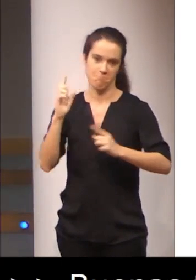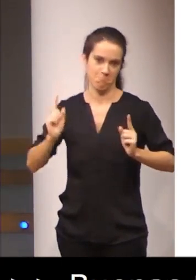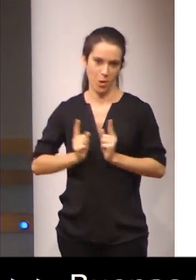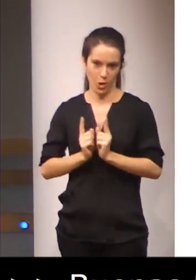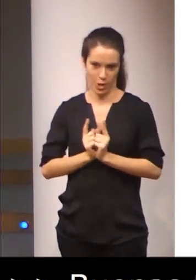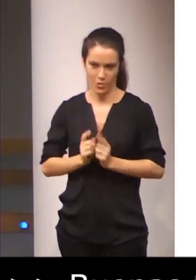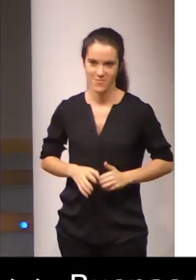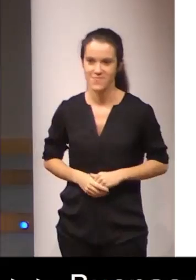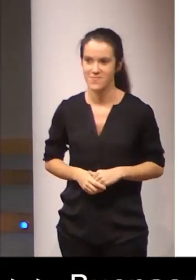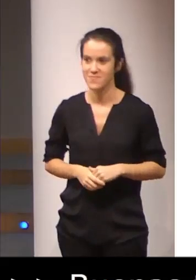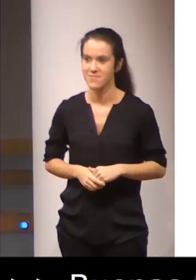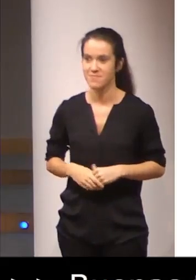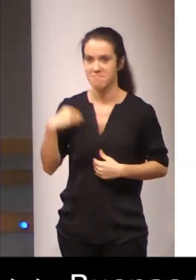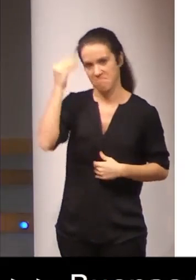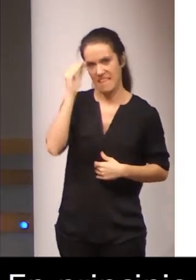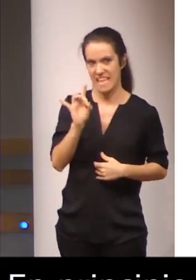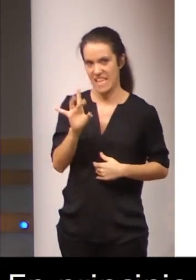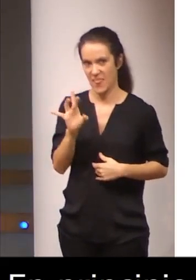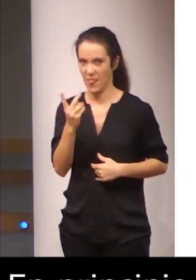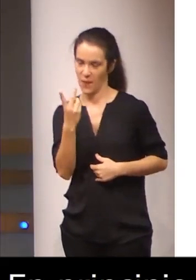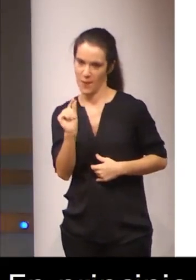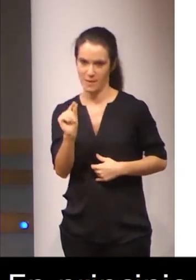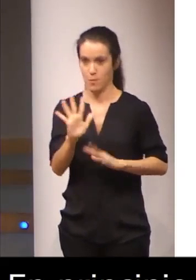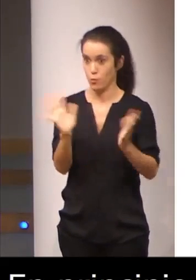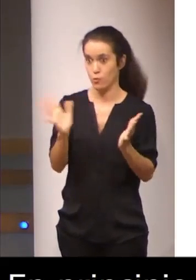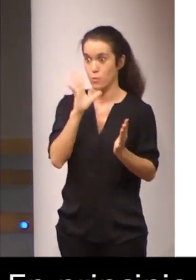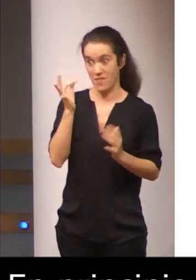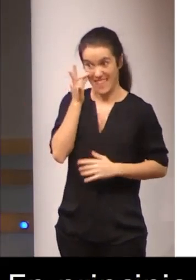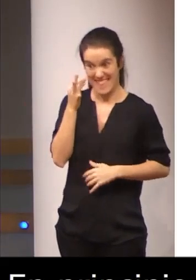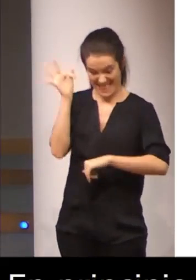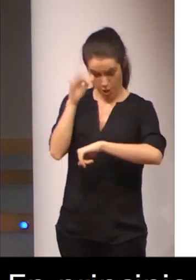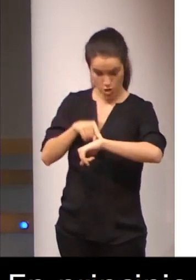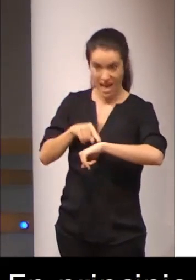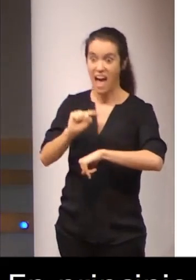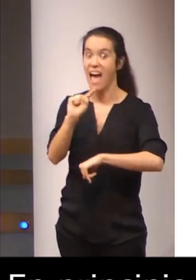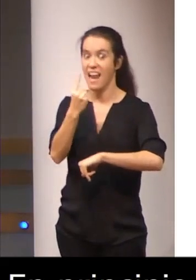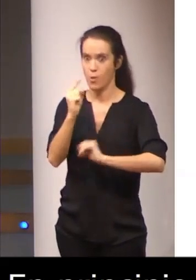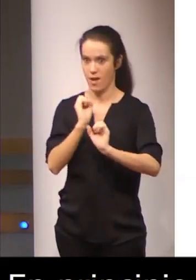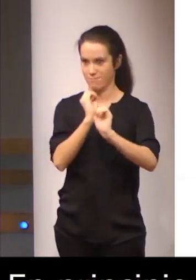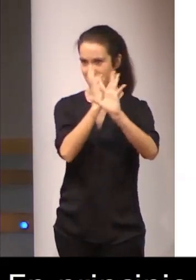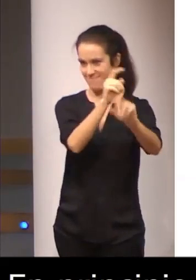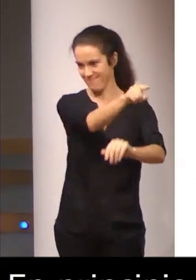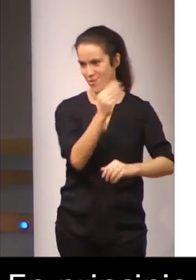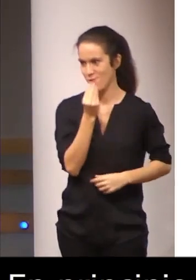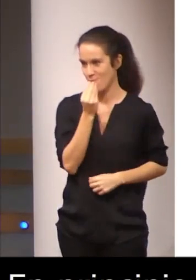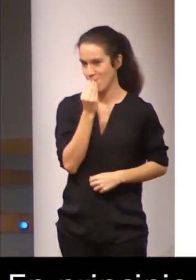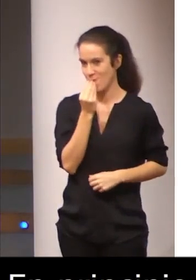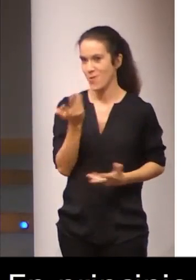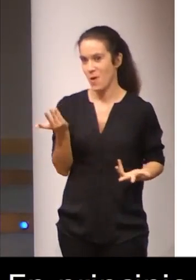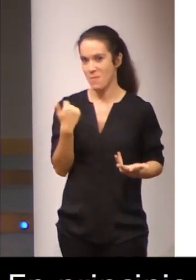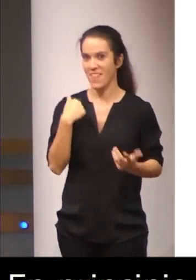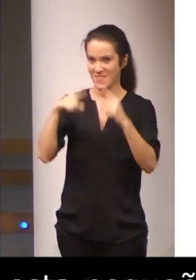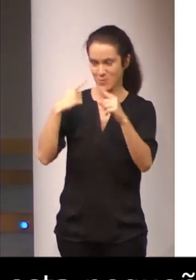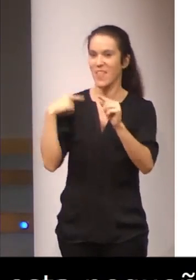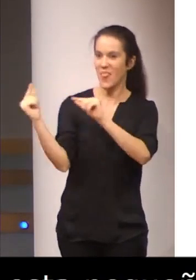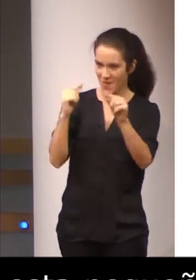Esperemos que nos ajuste a 15 o 20 minutos, fundamentalmente porque se supone que a la una teníamos que haber, bueno, mantenido el debate de